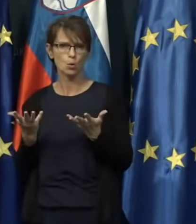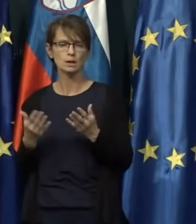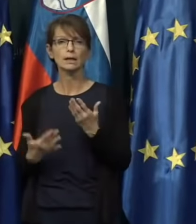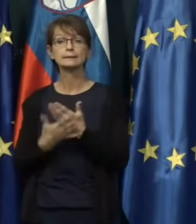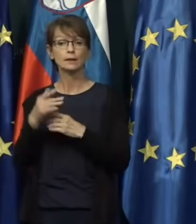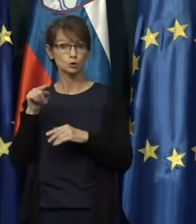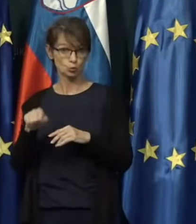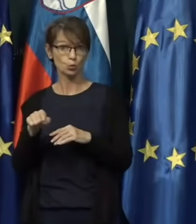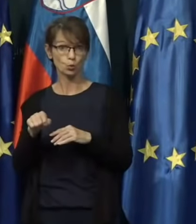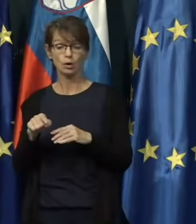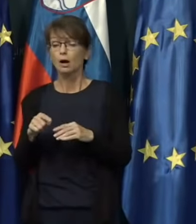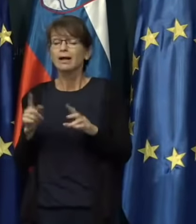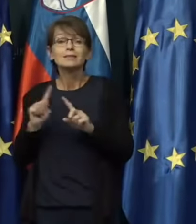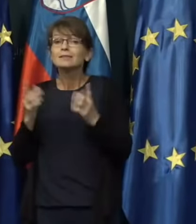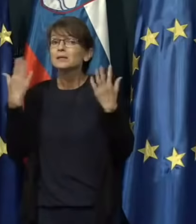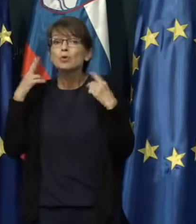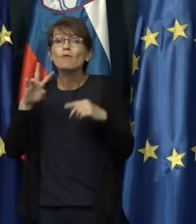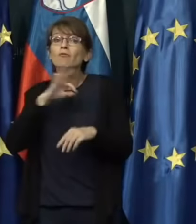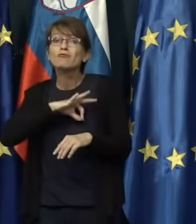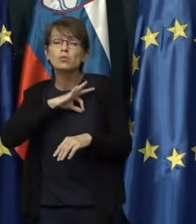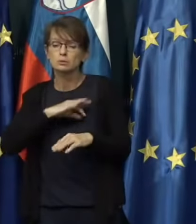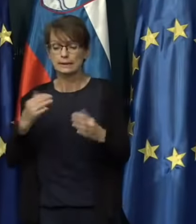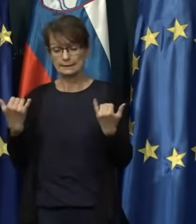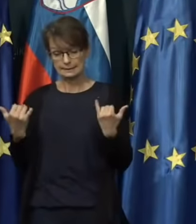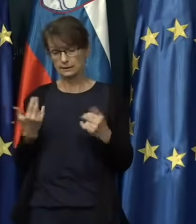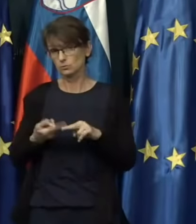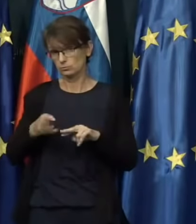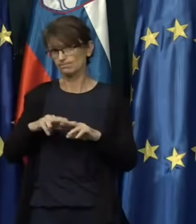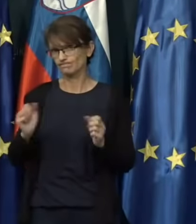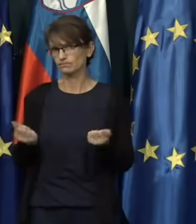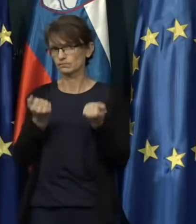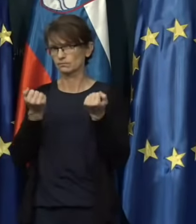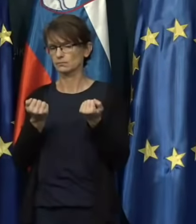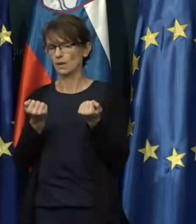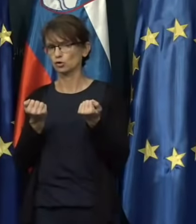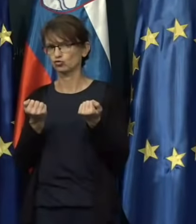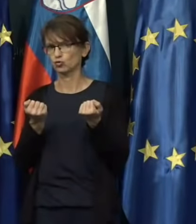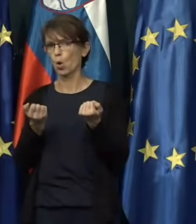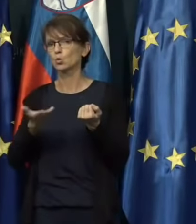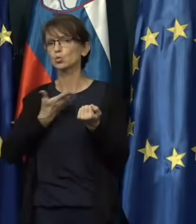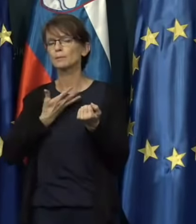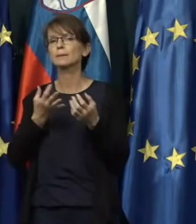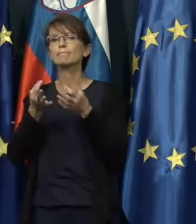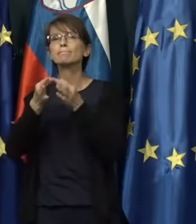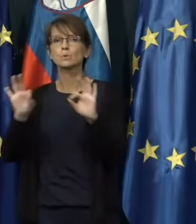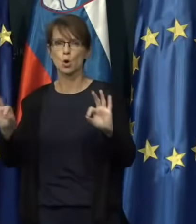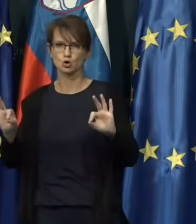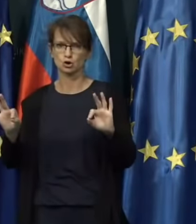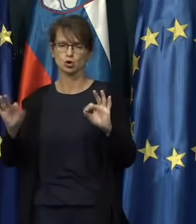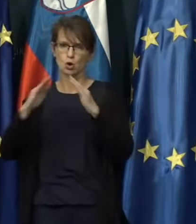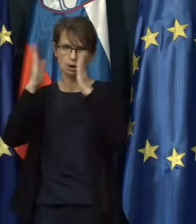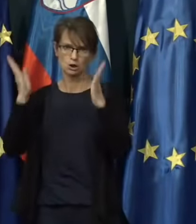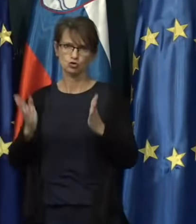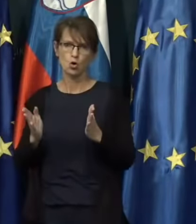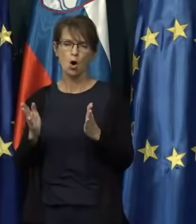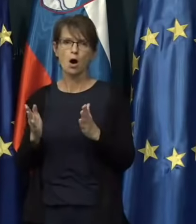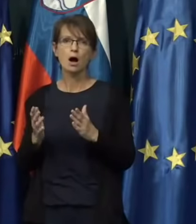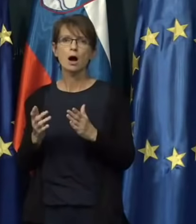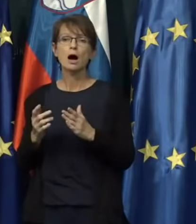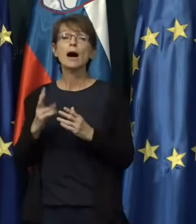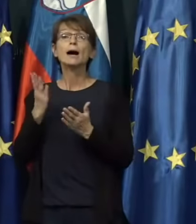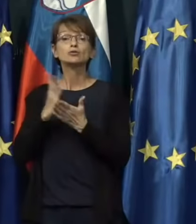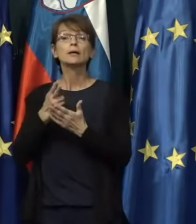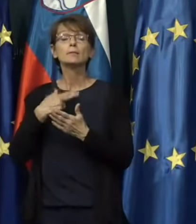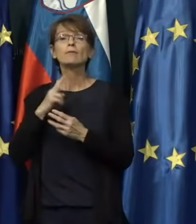Zato, ker pač ni bilo v funkciji. Danes je to malo težje dobiti proste zmogljivosti. Imamo pa v